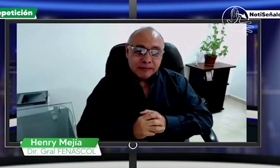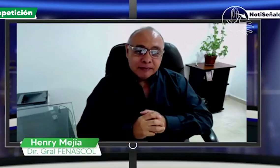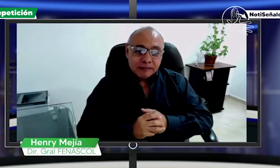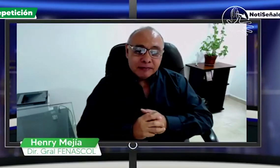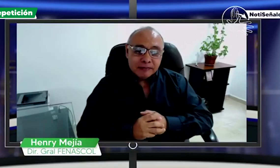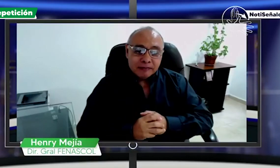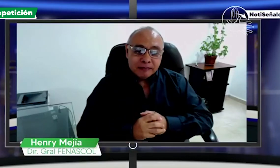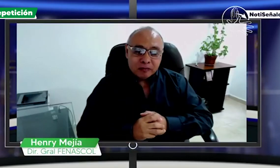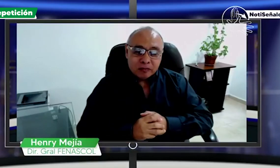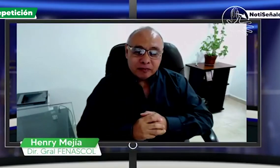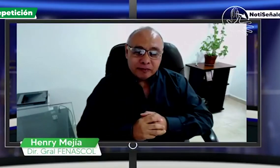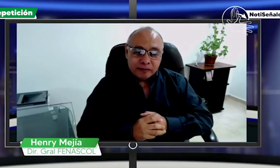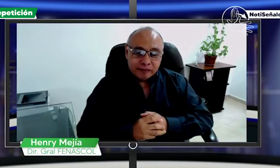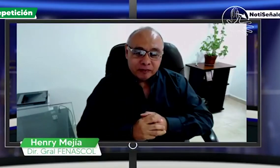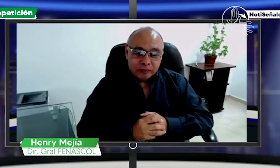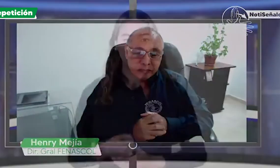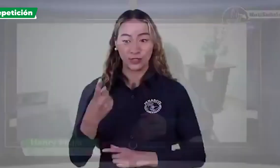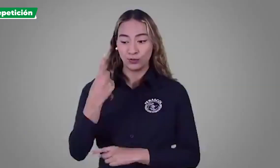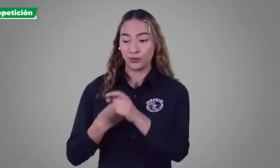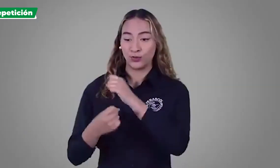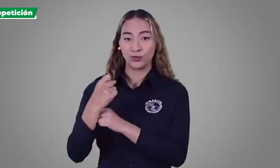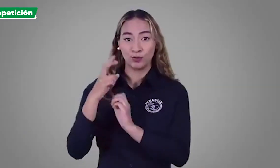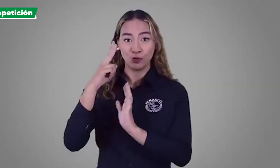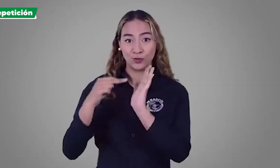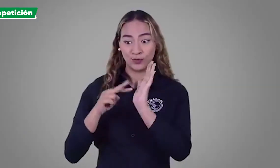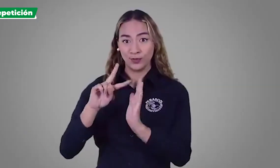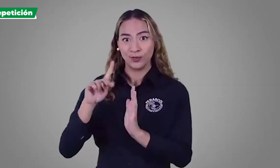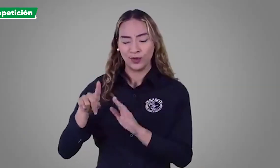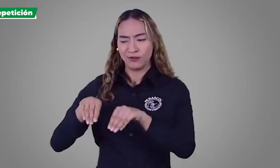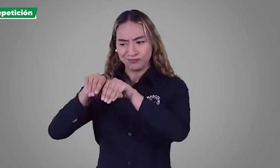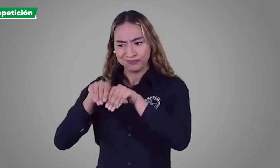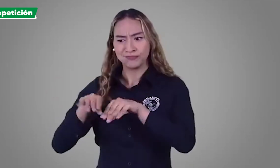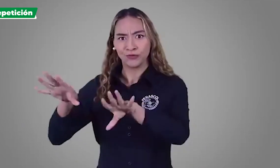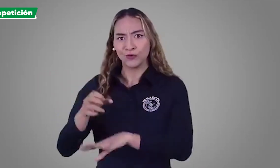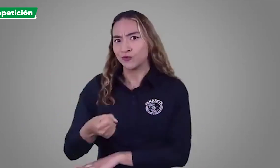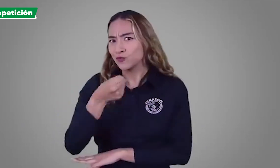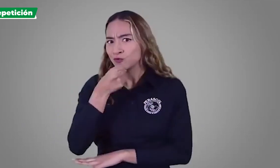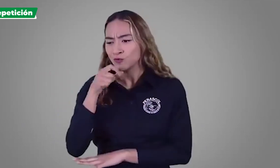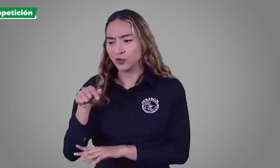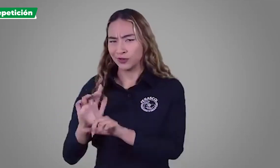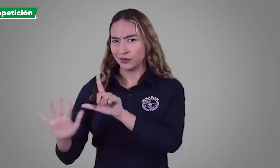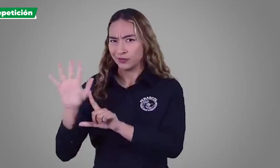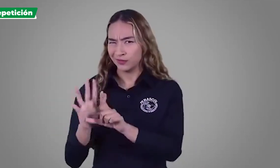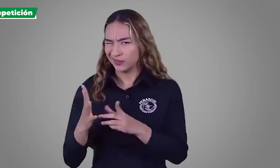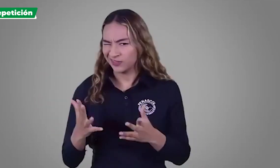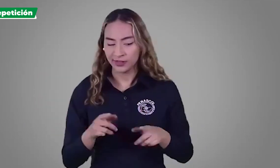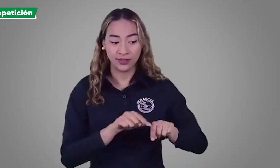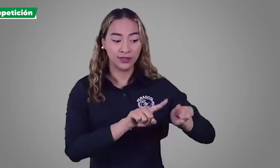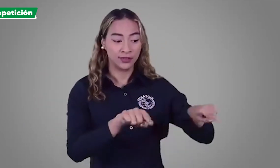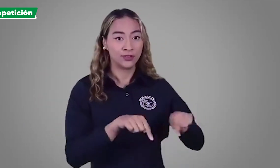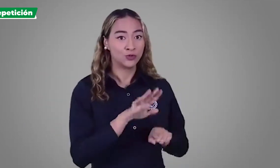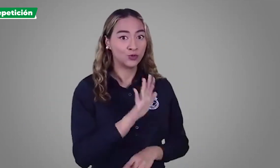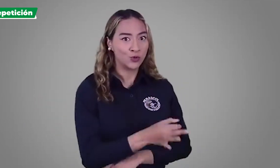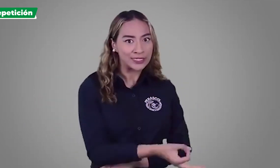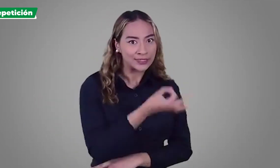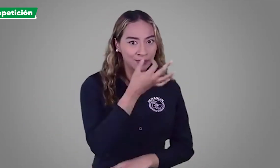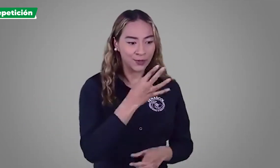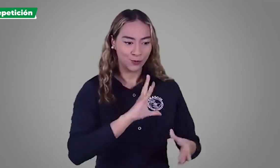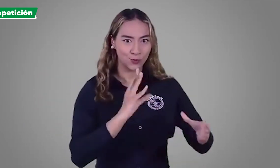sobre la campaña. En el año 2021 se publicó una noticia sobre las droguerías accesibles. Aquí